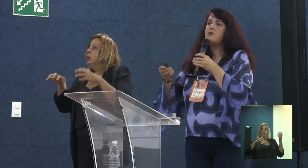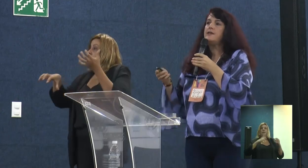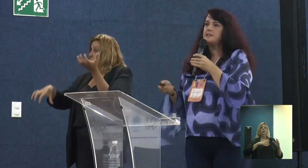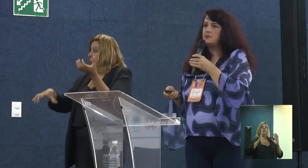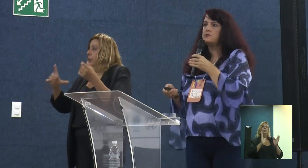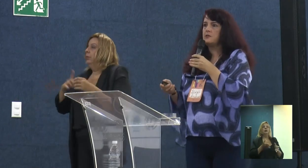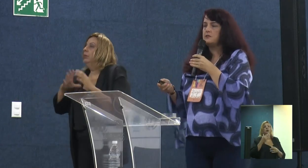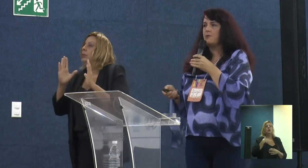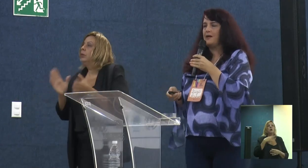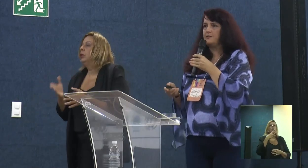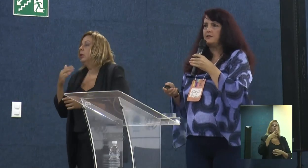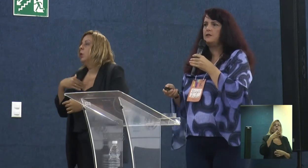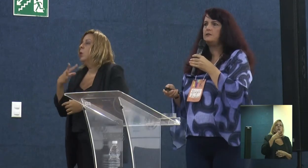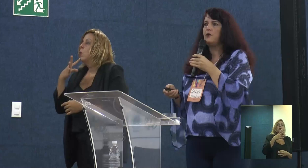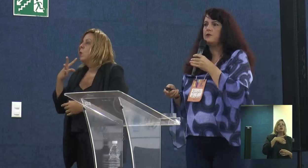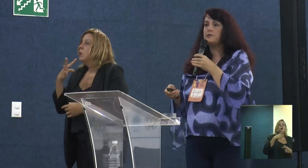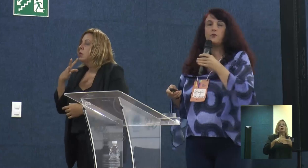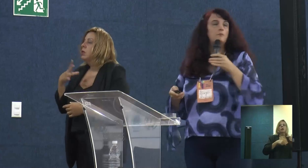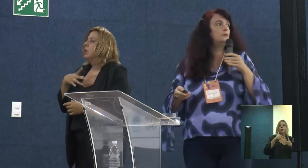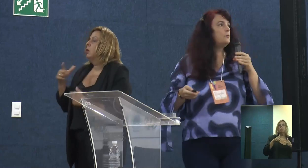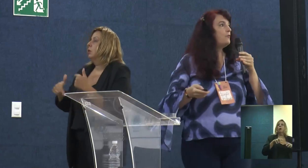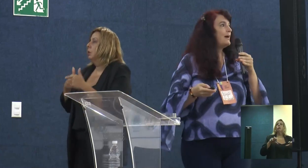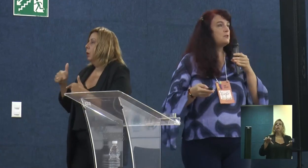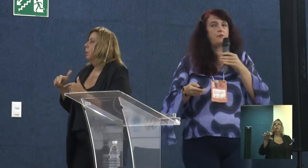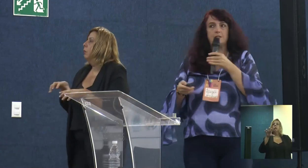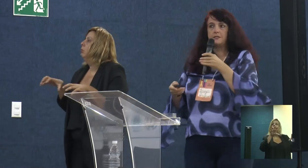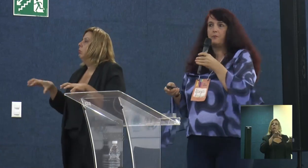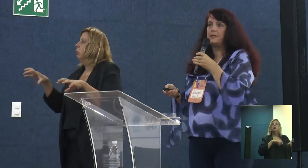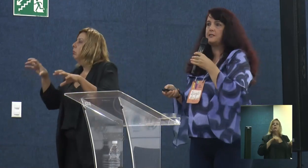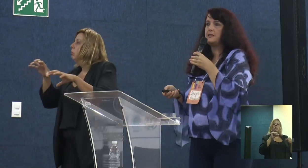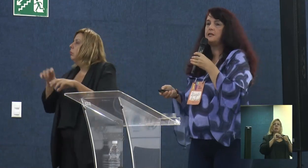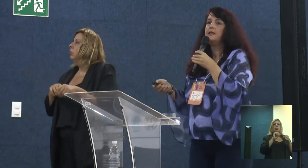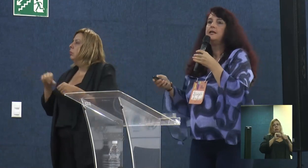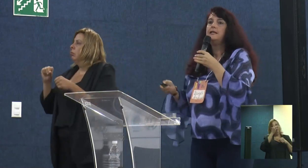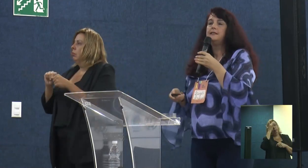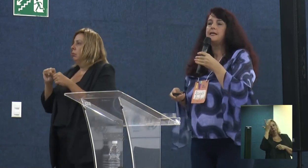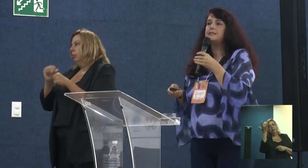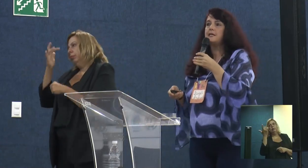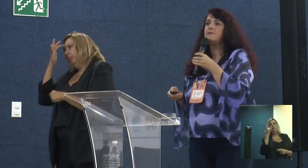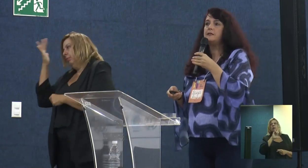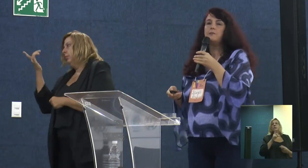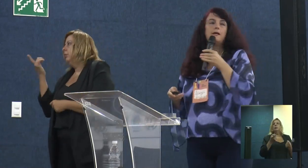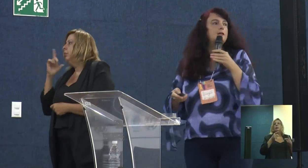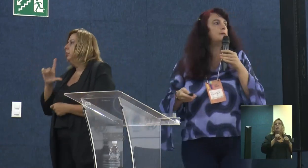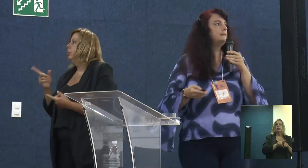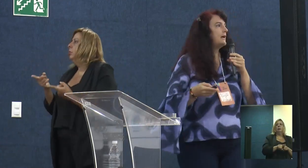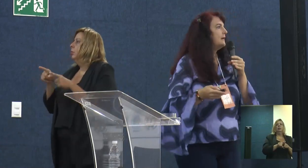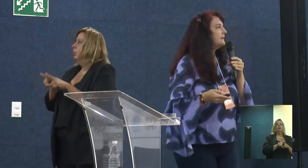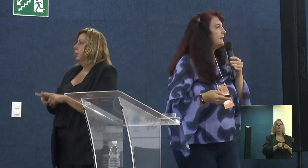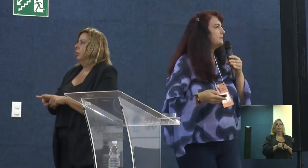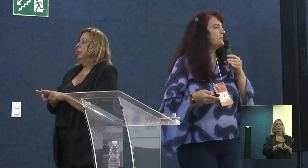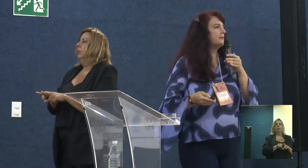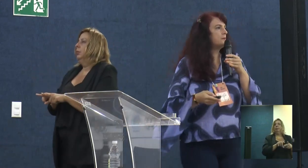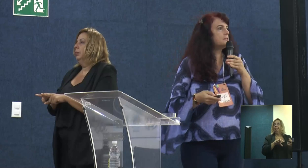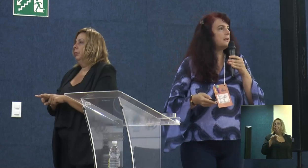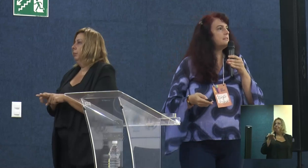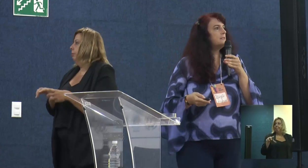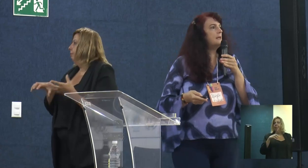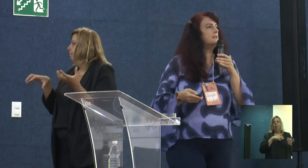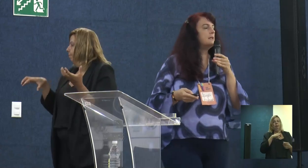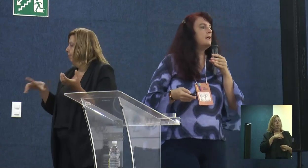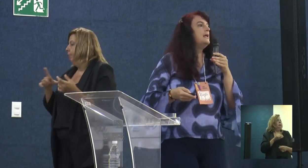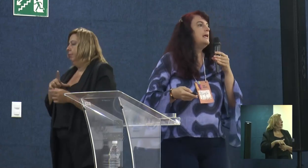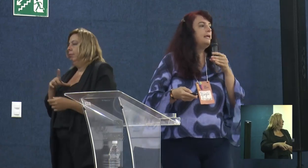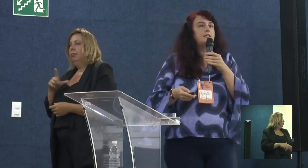que já conhecia os nossos trabalhos dos territórios, e foi muito fácil fazer essa parceria e trazer a emenda parlamentar, então, para a nossa